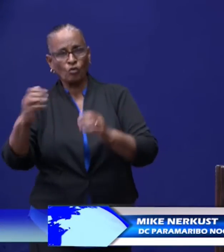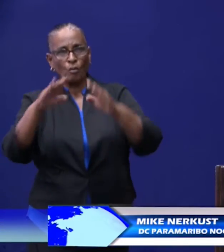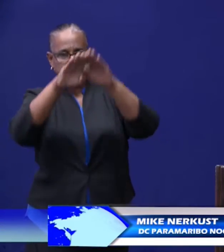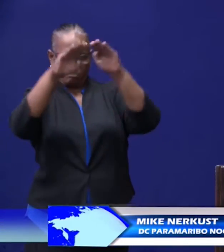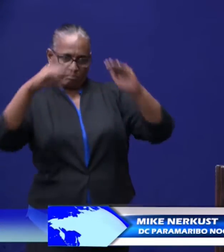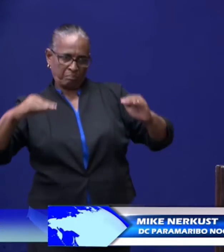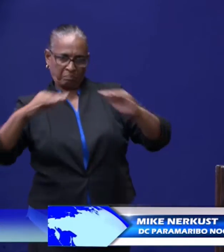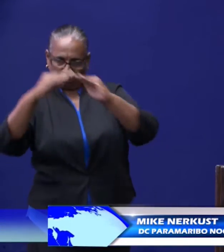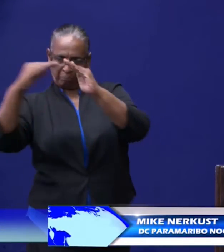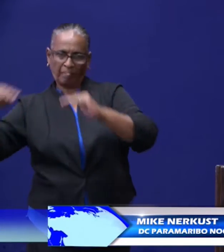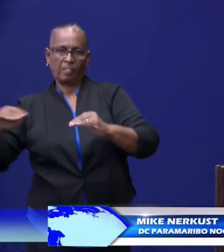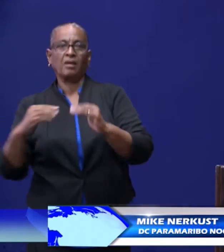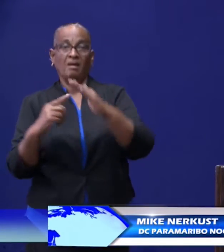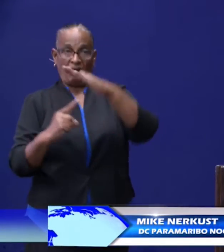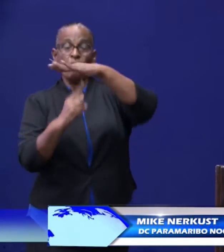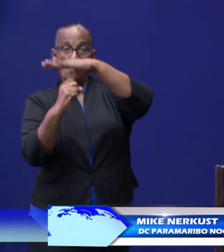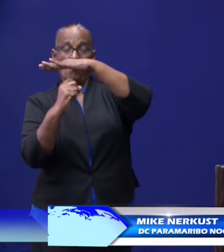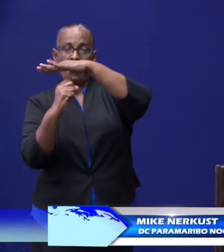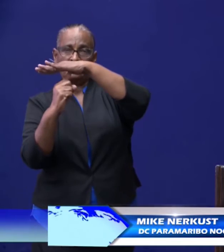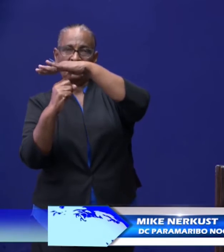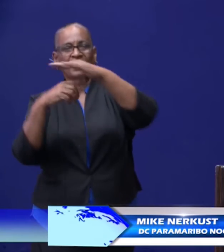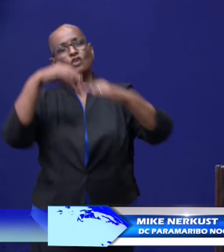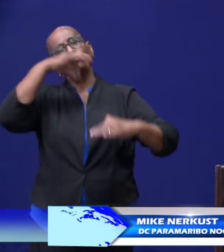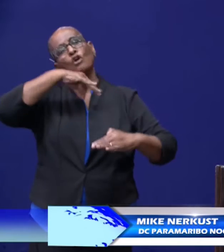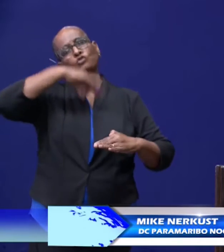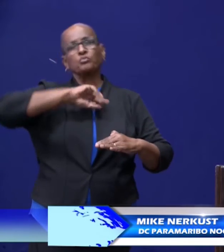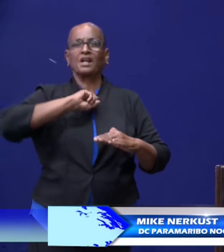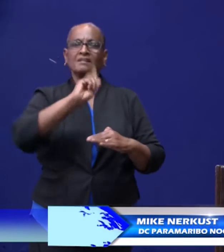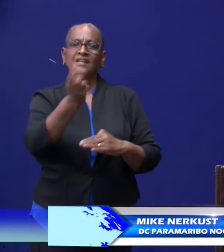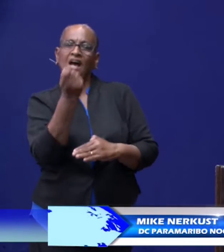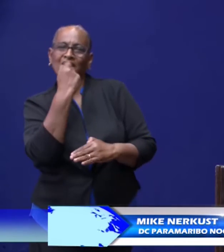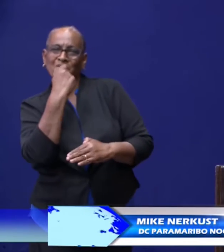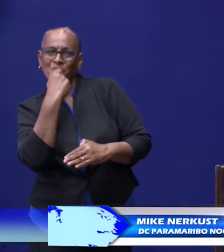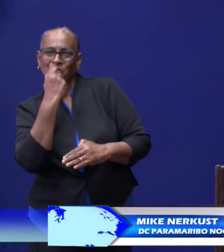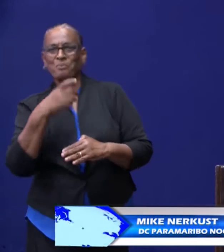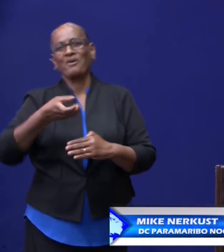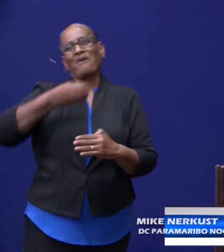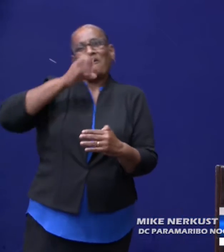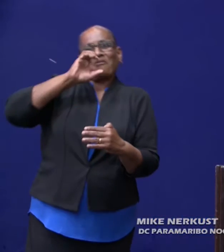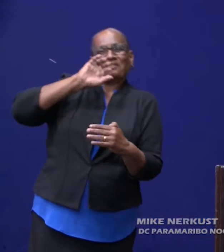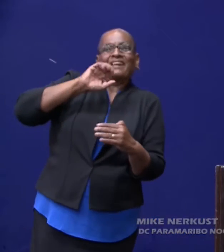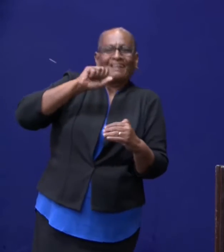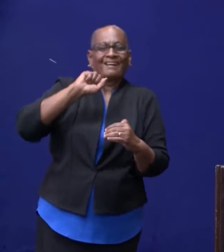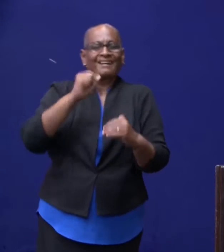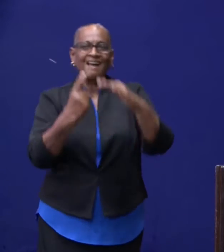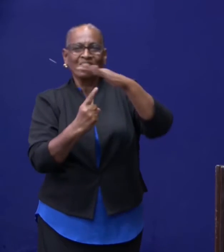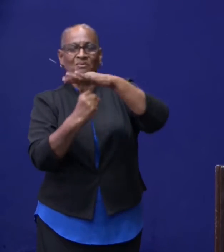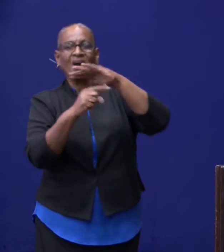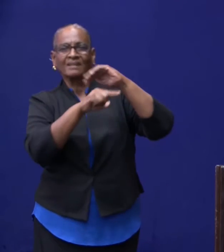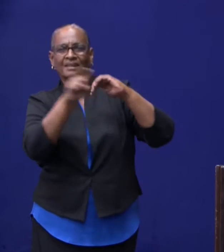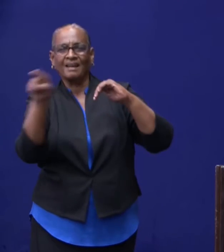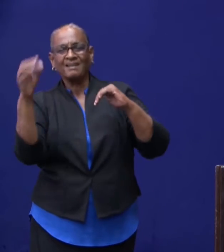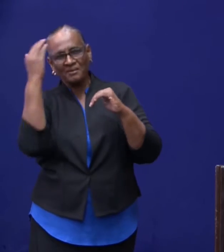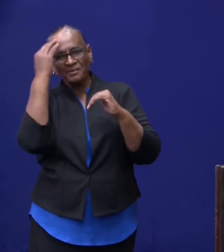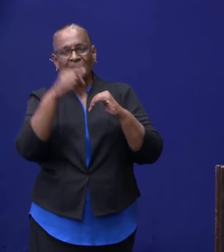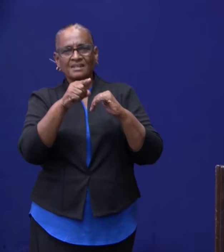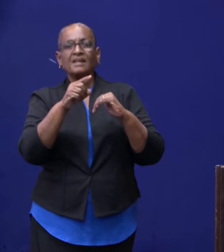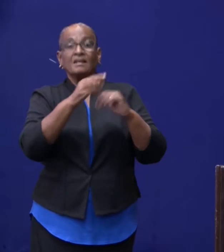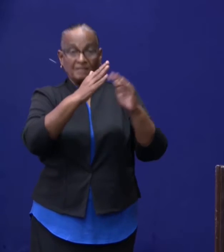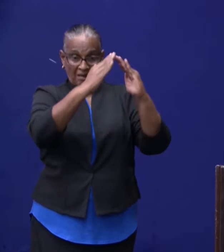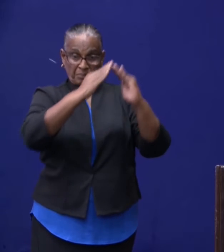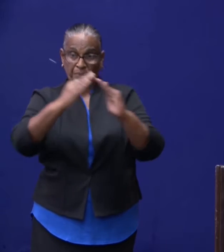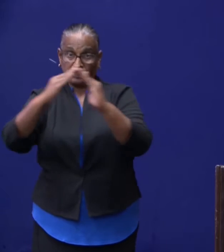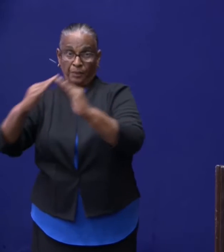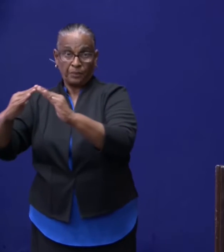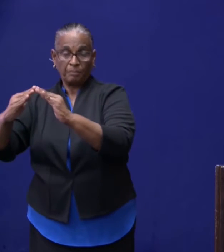waar men in de middag 24 uur wat kon eten of drinken, daar worden dan de units